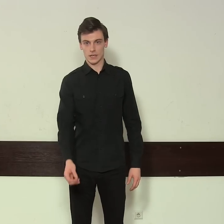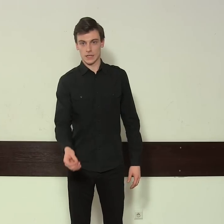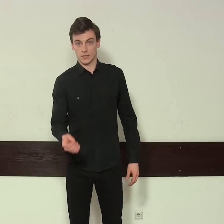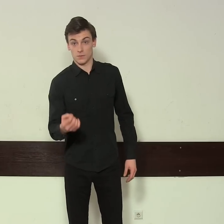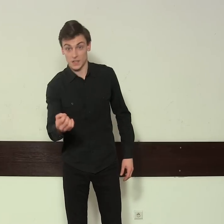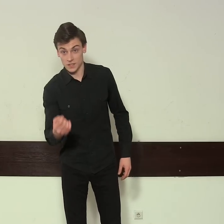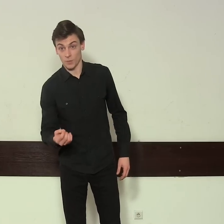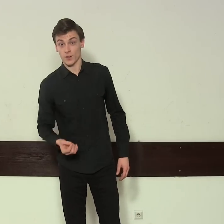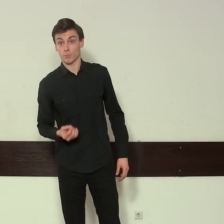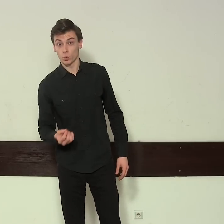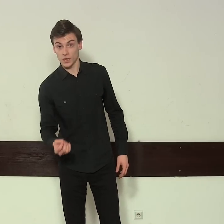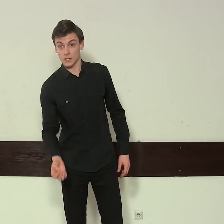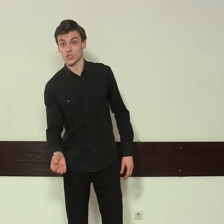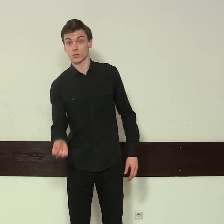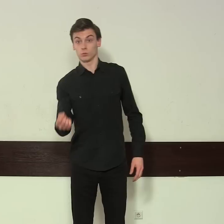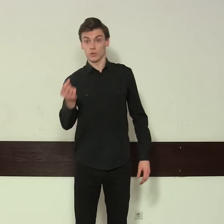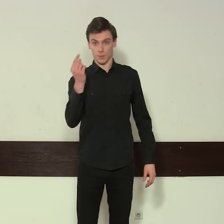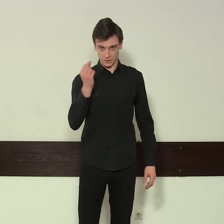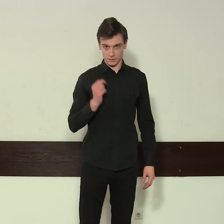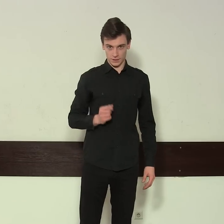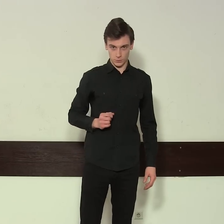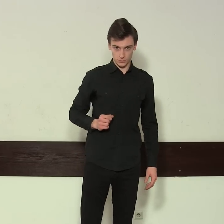Więc do majora buta rzekł kapitan Rów.